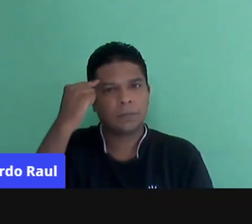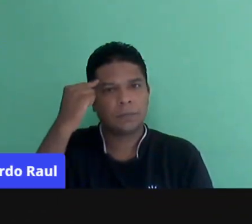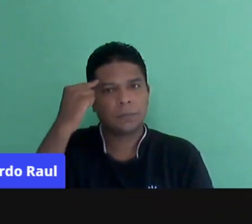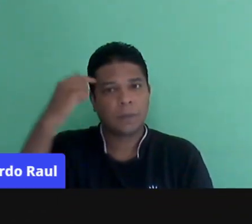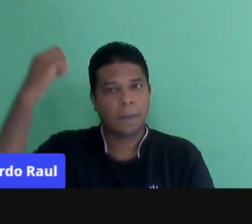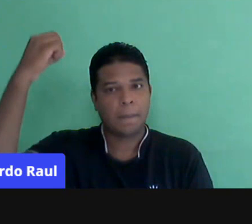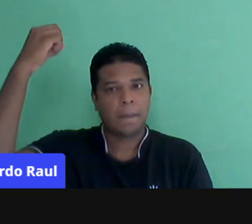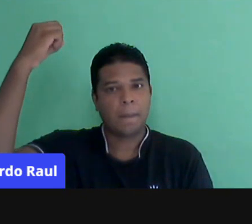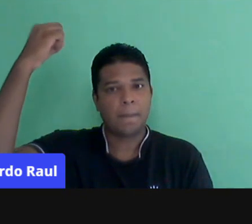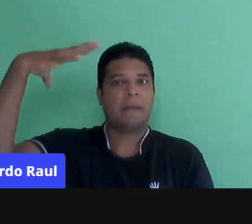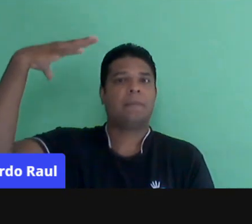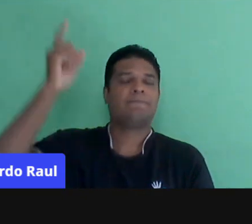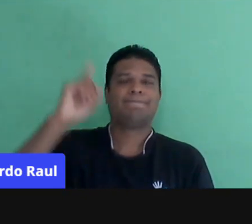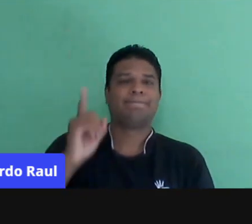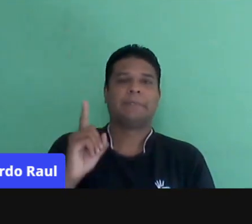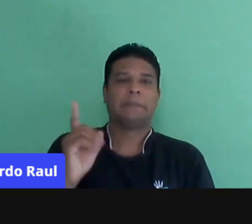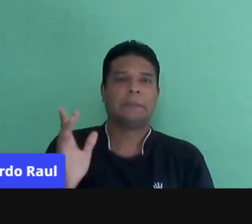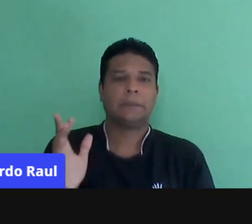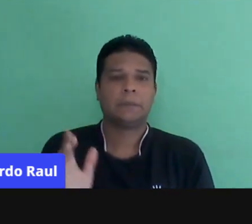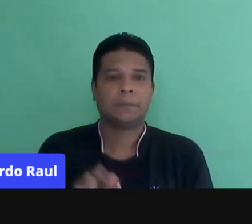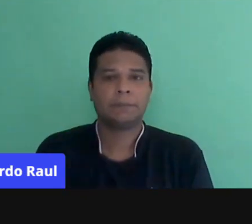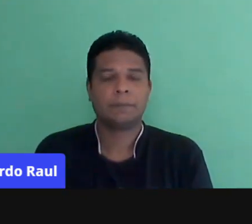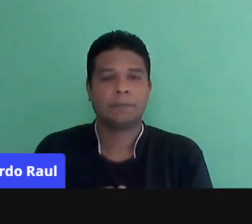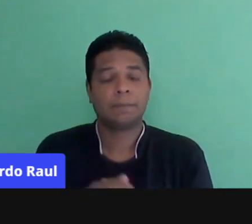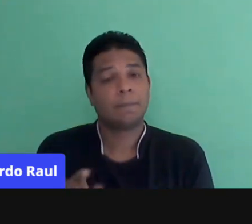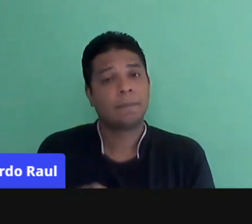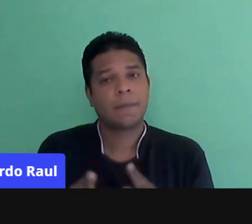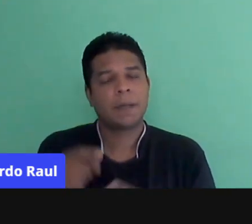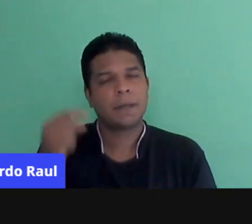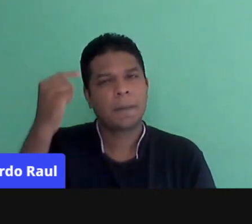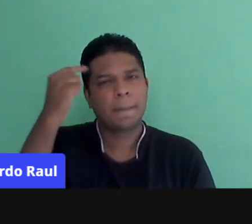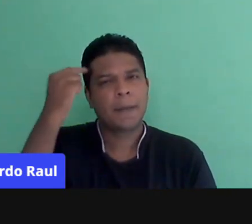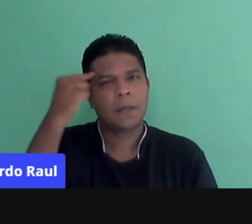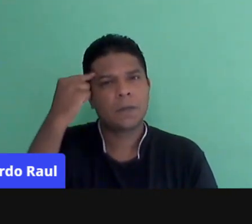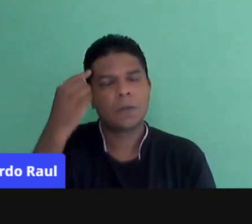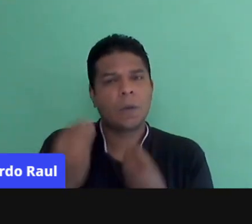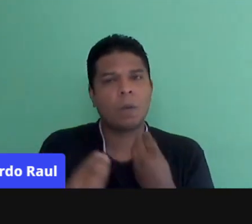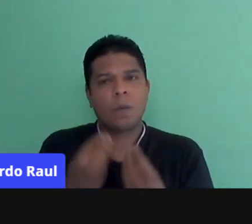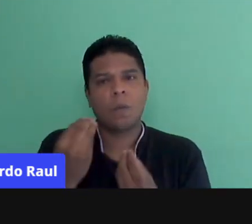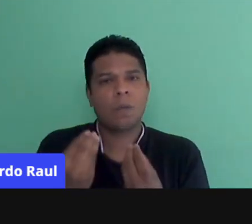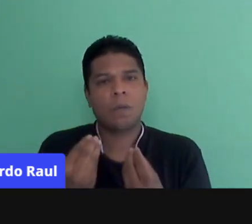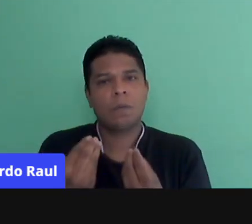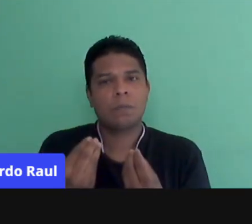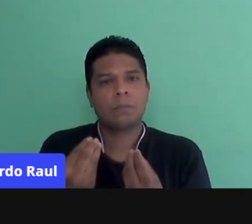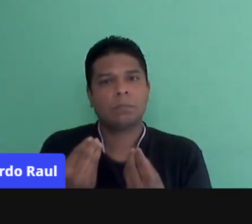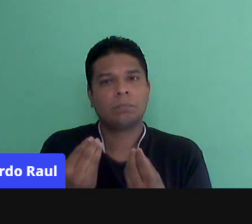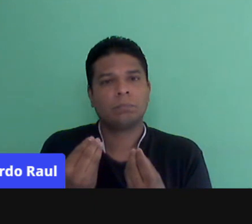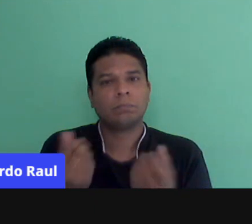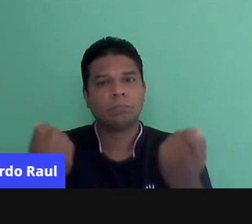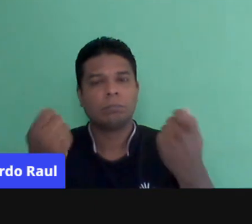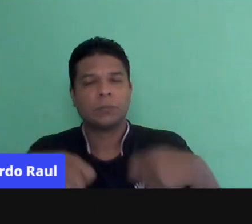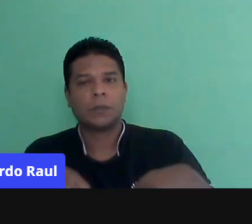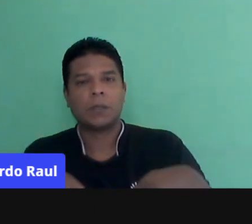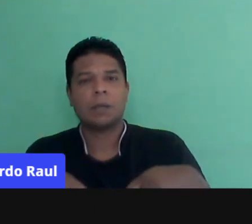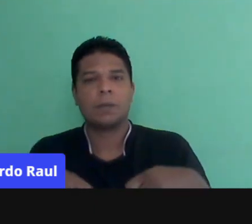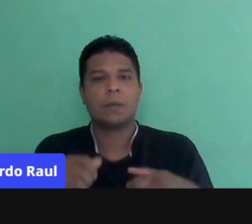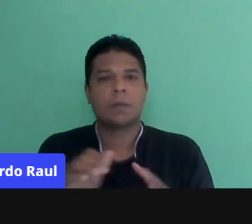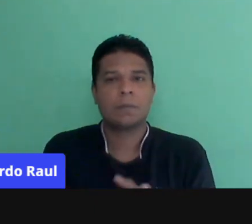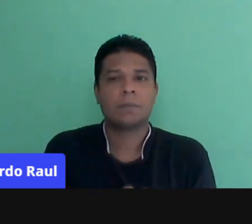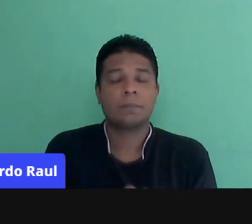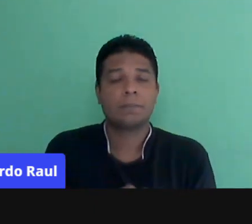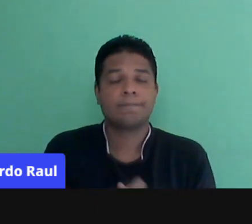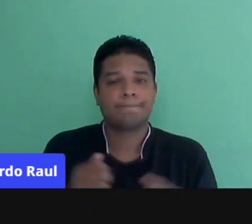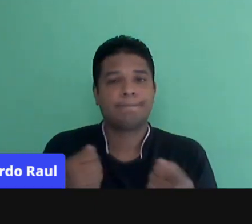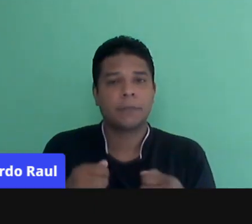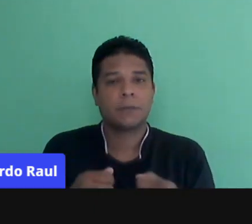ninguém ainda tem isso traçado. Mas pensando em possibilidades, nós temos que cumprir o